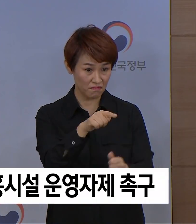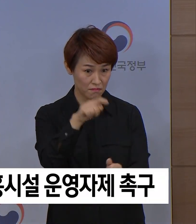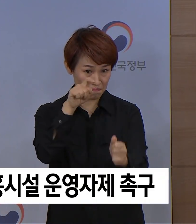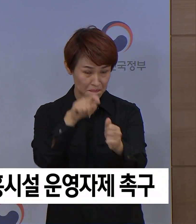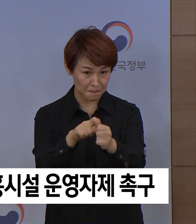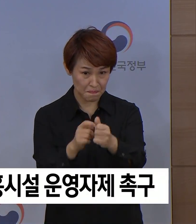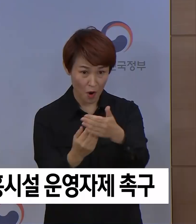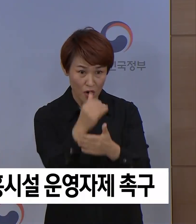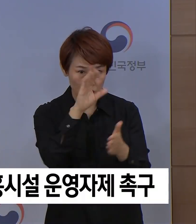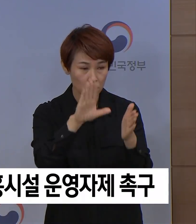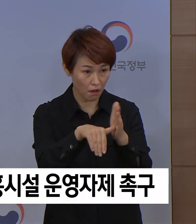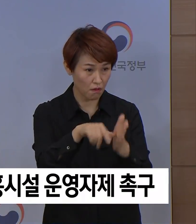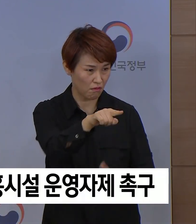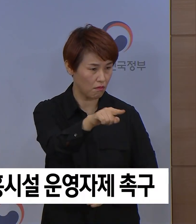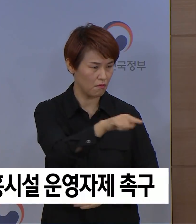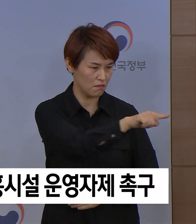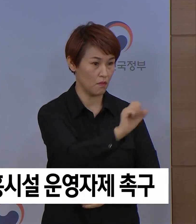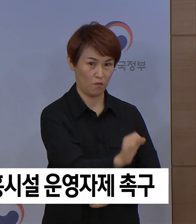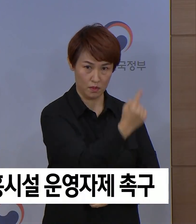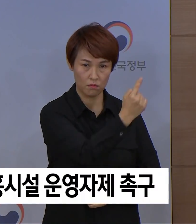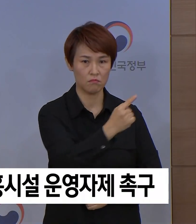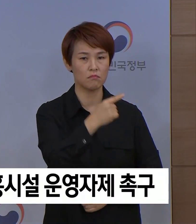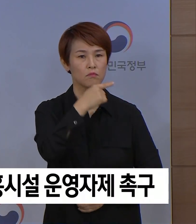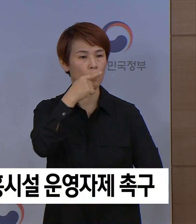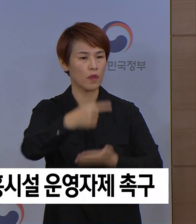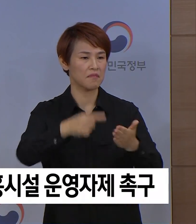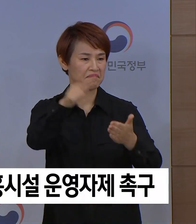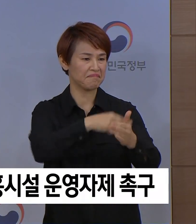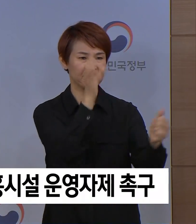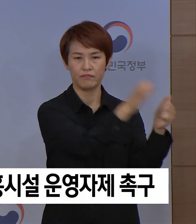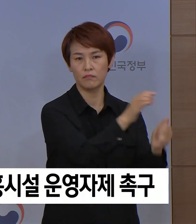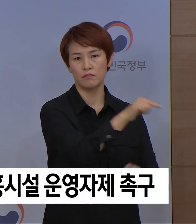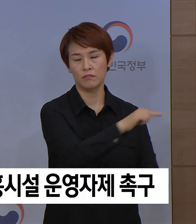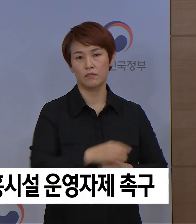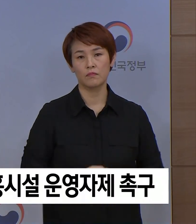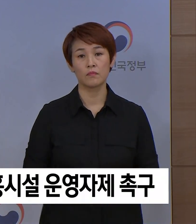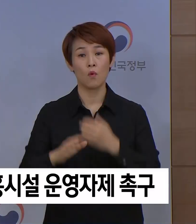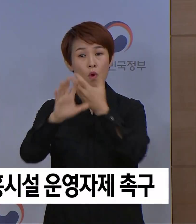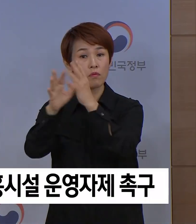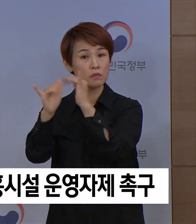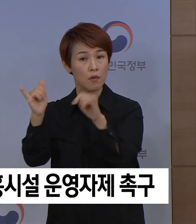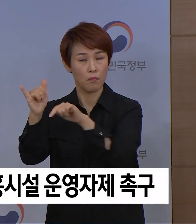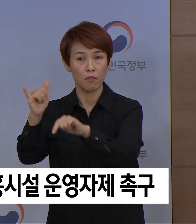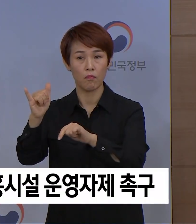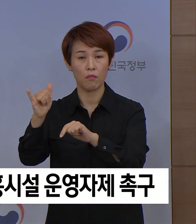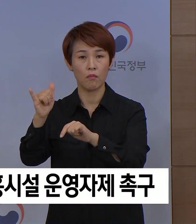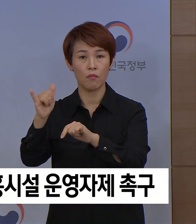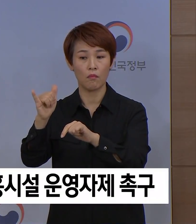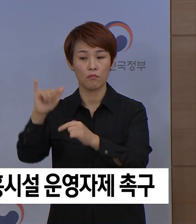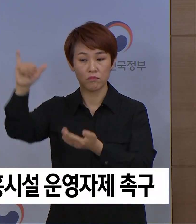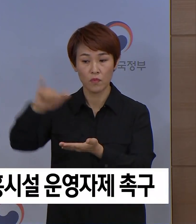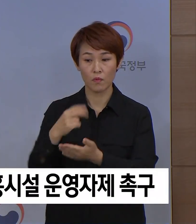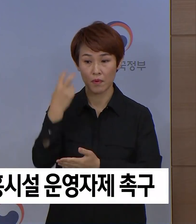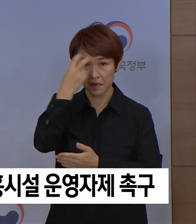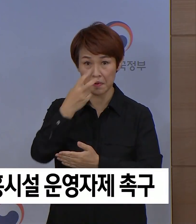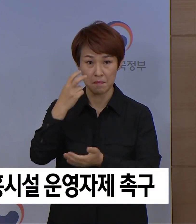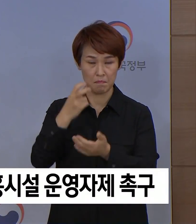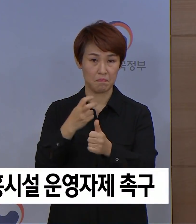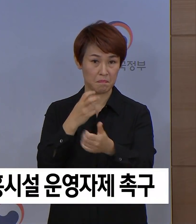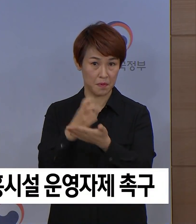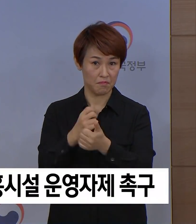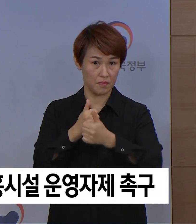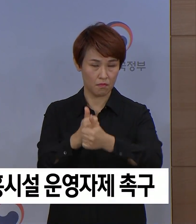구상권 행사까지 검토할 계획입니다. 외국인의 경우 출입국 관리법에 따라 강제 추방하고